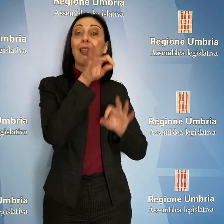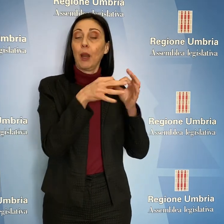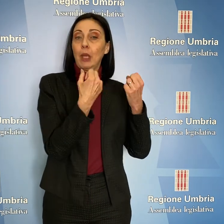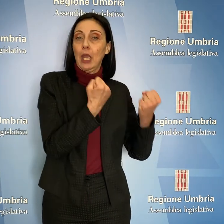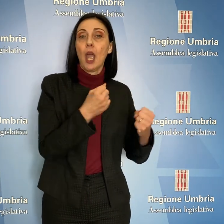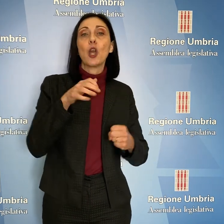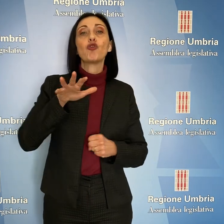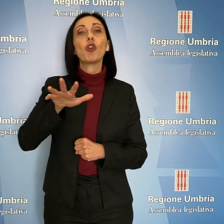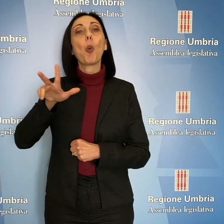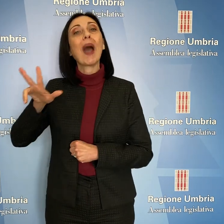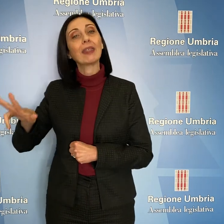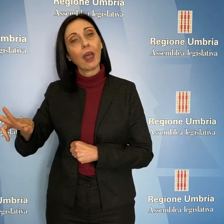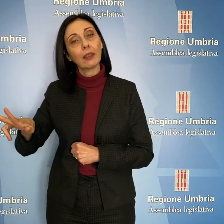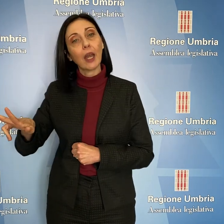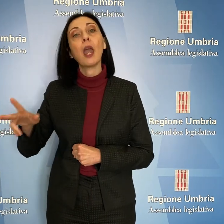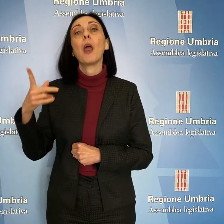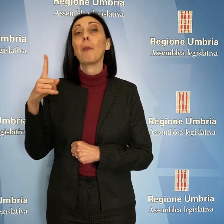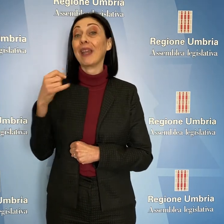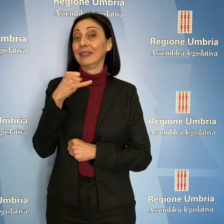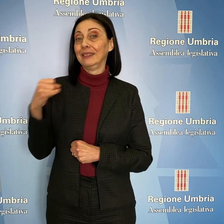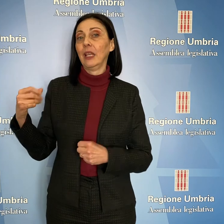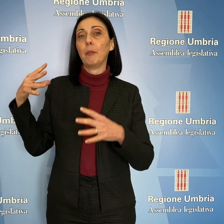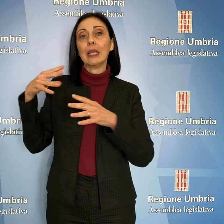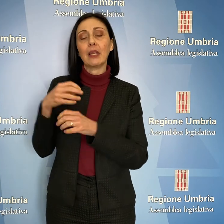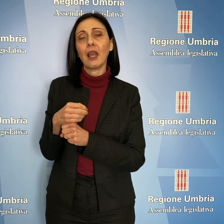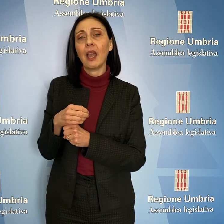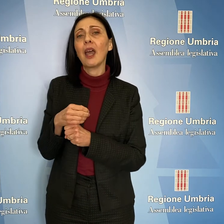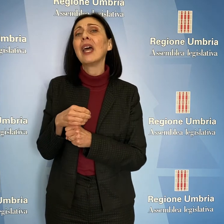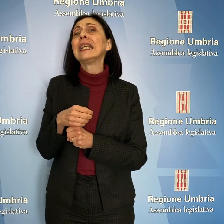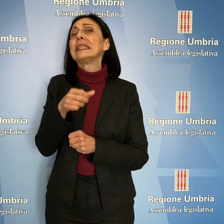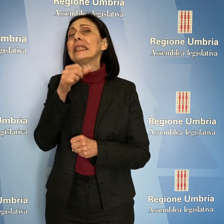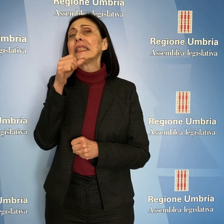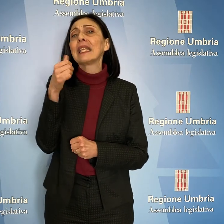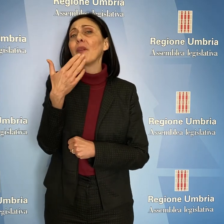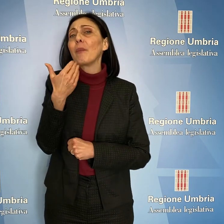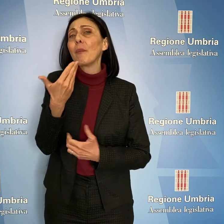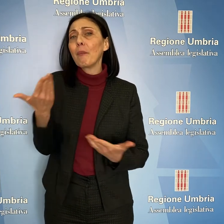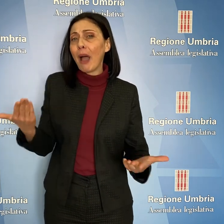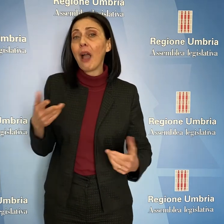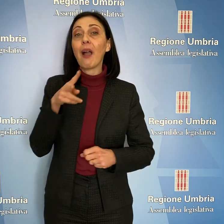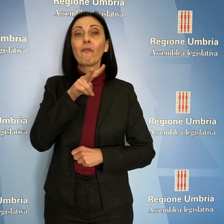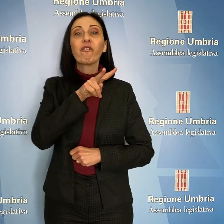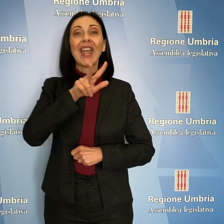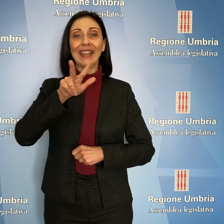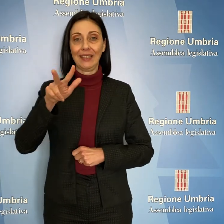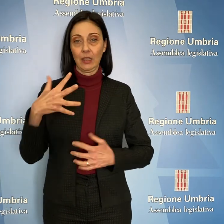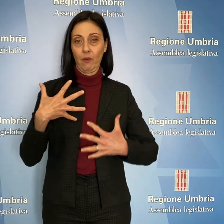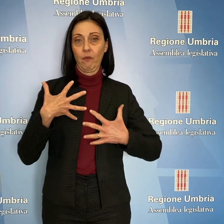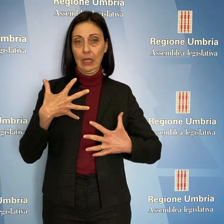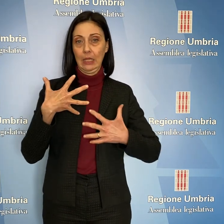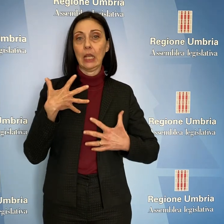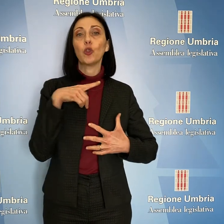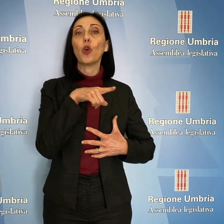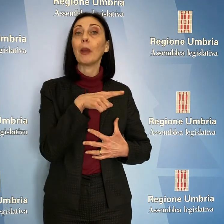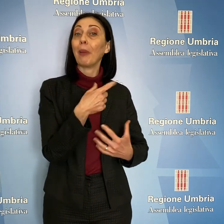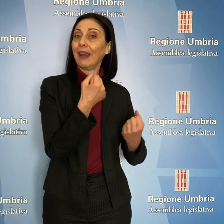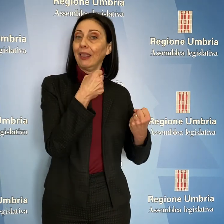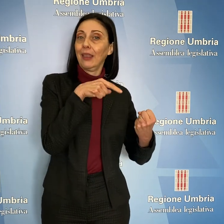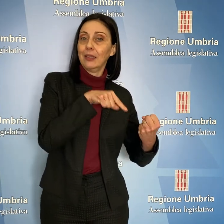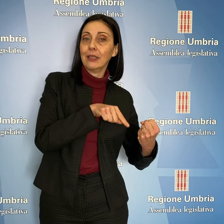e 53 per la semi-intensiva. Resta un fabbisogno residuo di 23 ventilatori per le intensive e 33